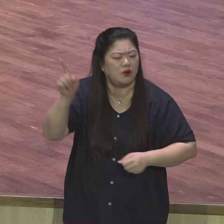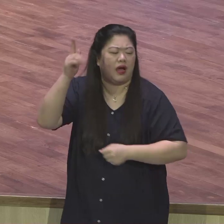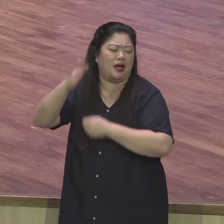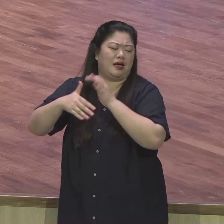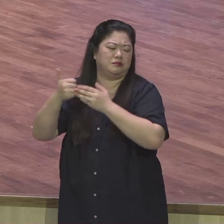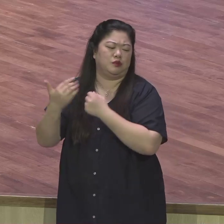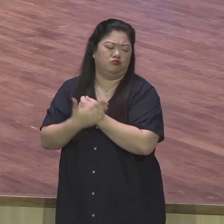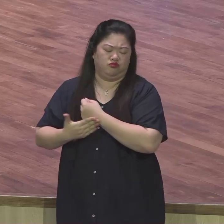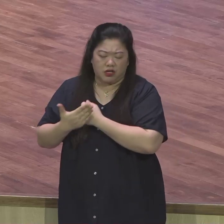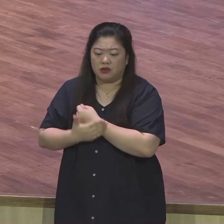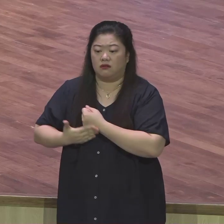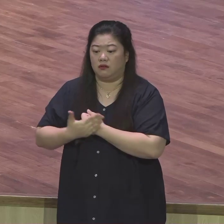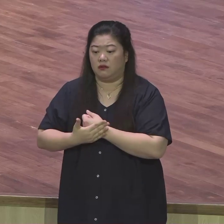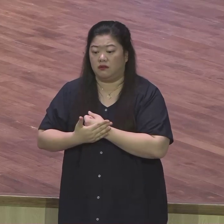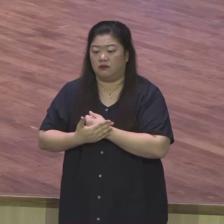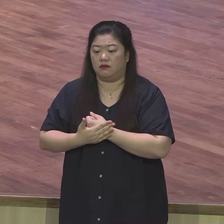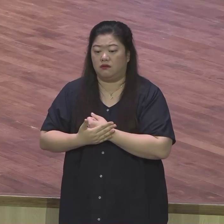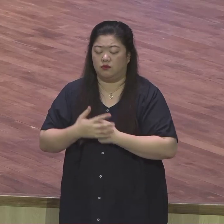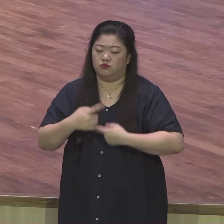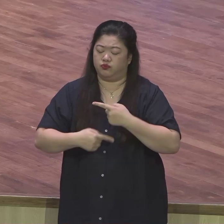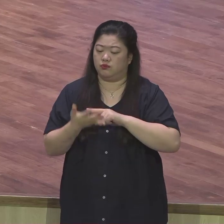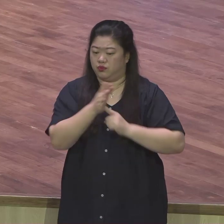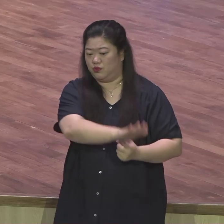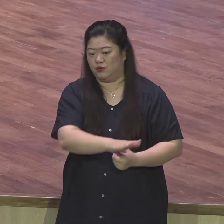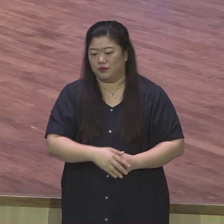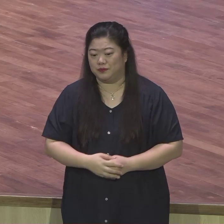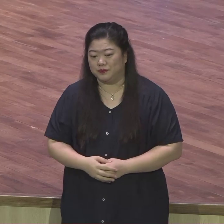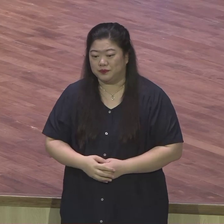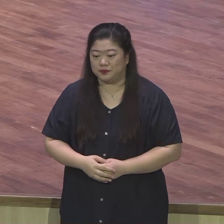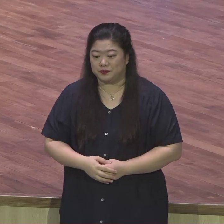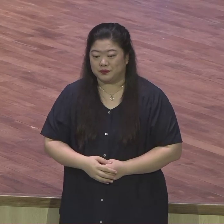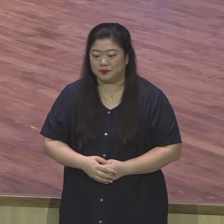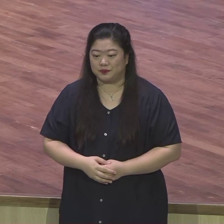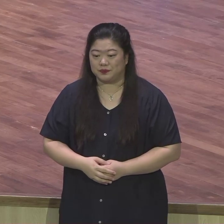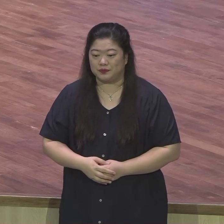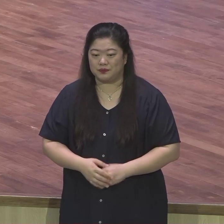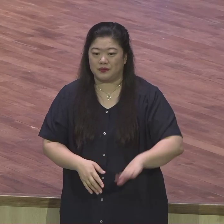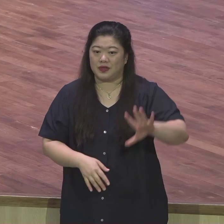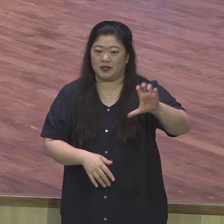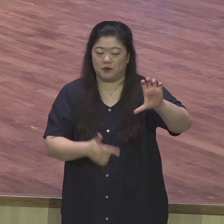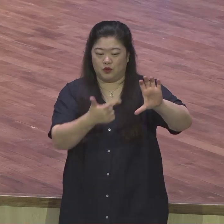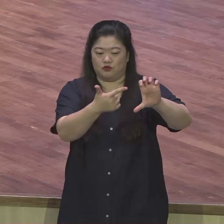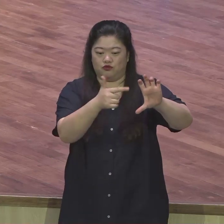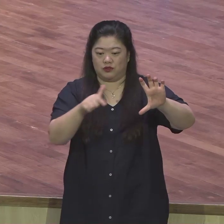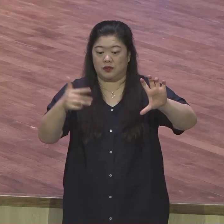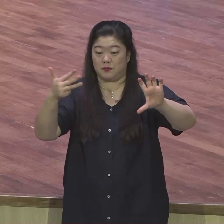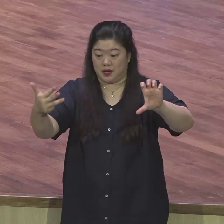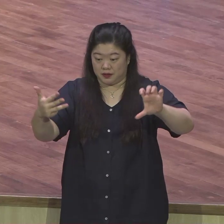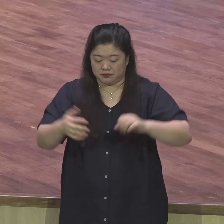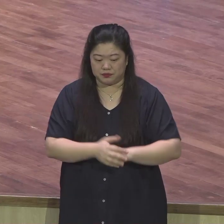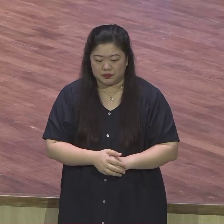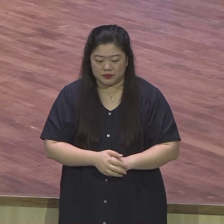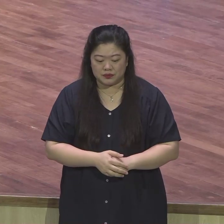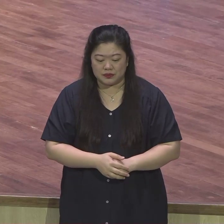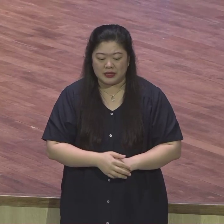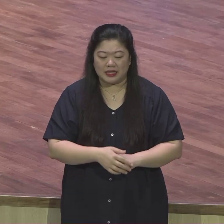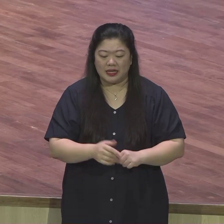있기를 바랍니다. 6절로 8절입니다. 이 땅에 2년 동안 흉년이 들었으나 아직